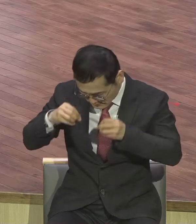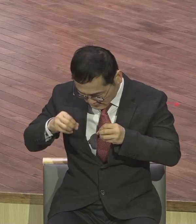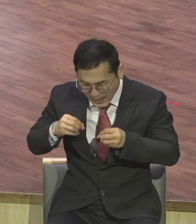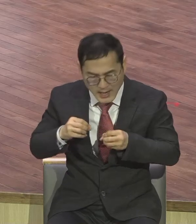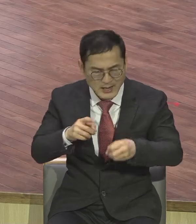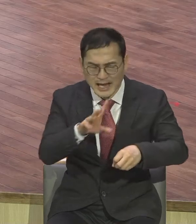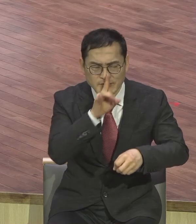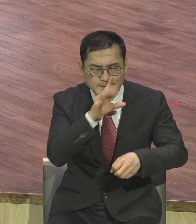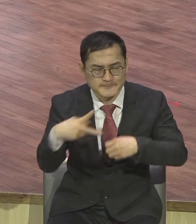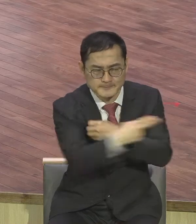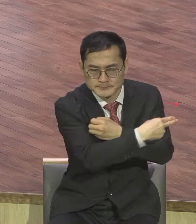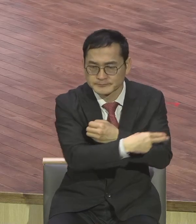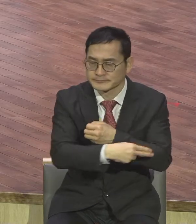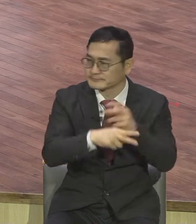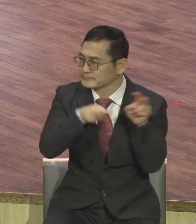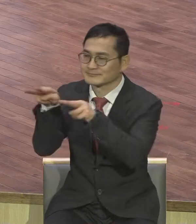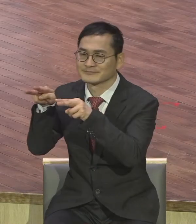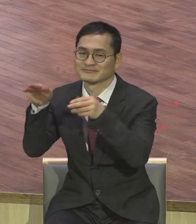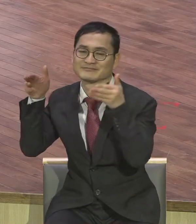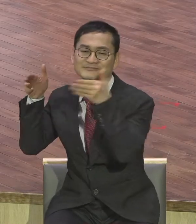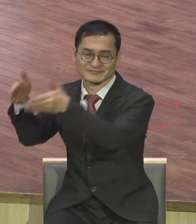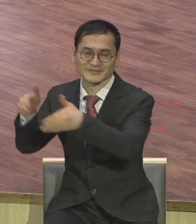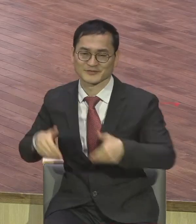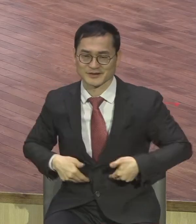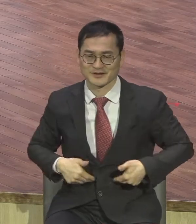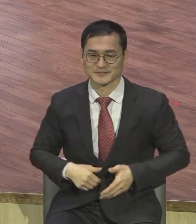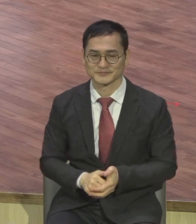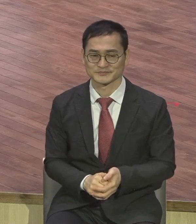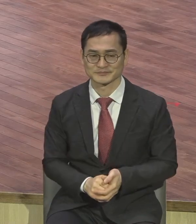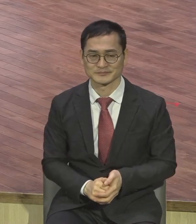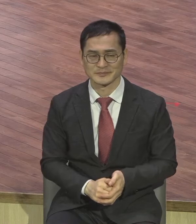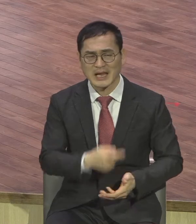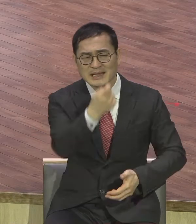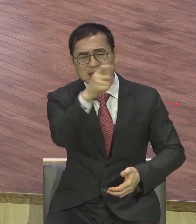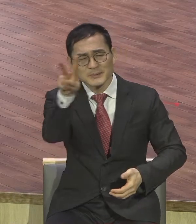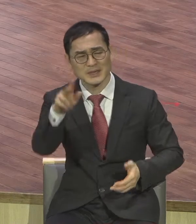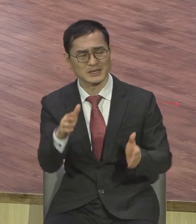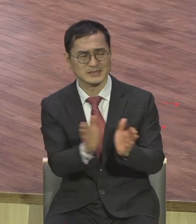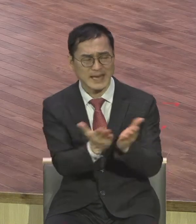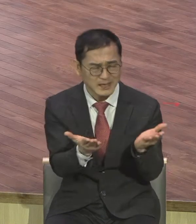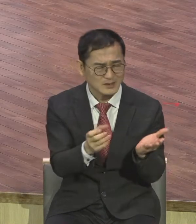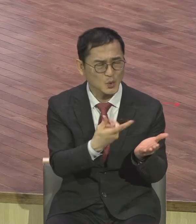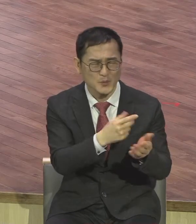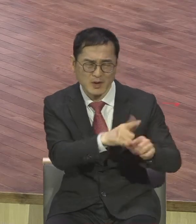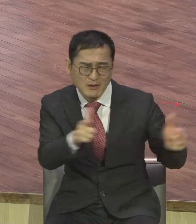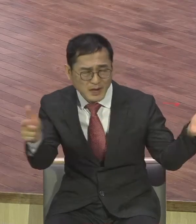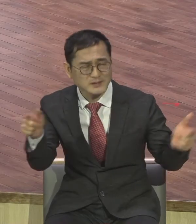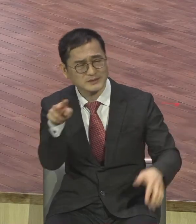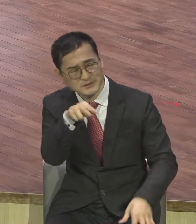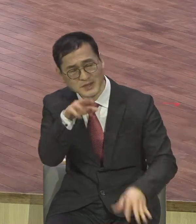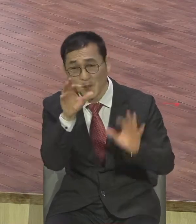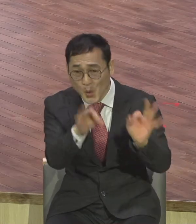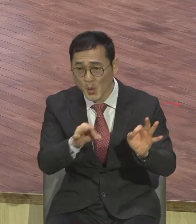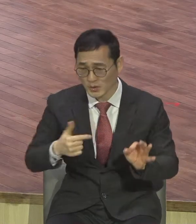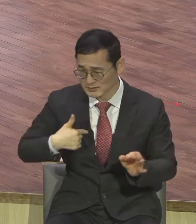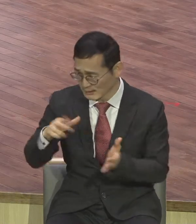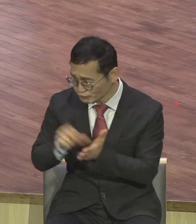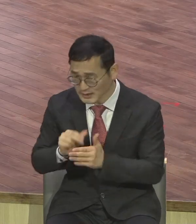드라마 듣고 이거 해결되겠어요 영암 부르고 책 읽고 해결되겠냐고요 설리와 예배가 이렇게 중요하다니까